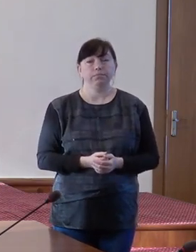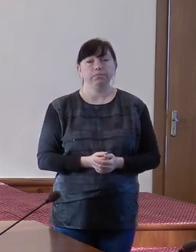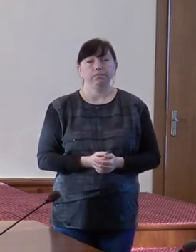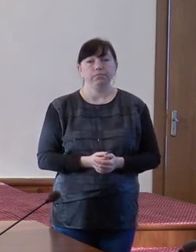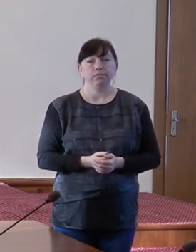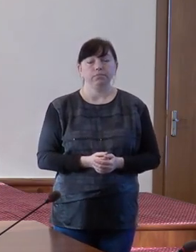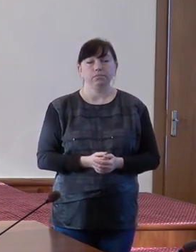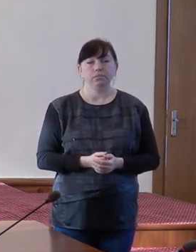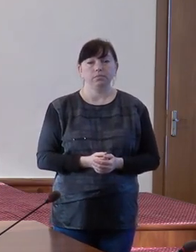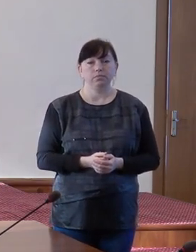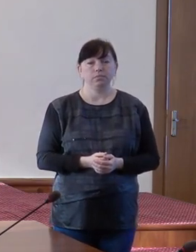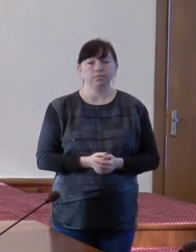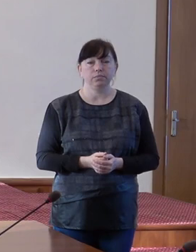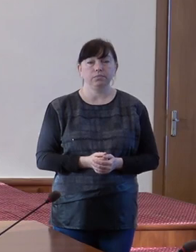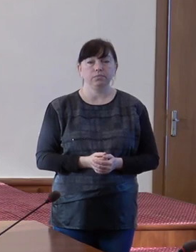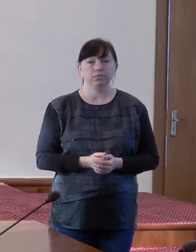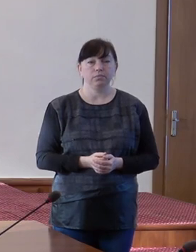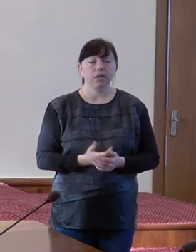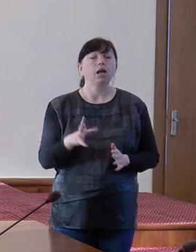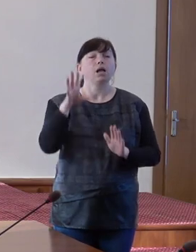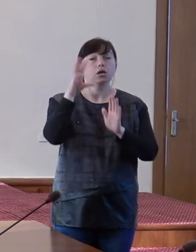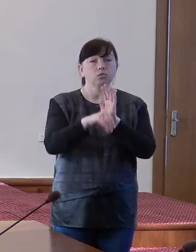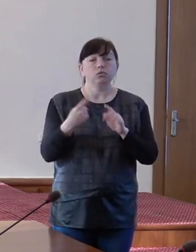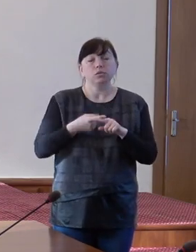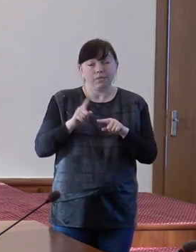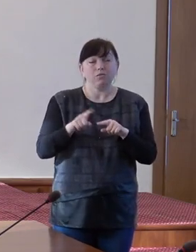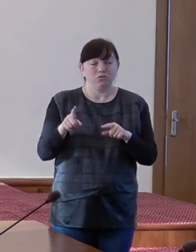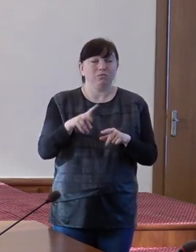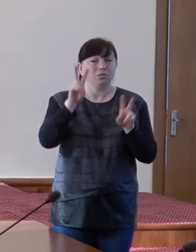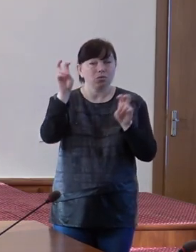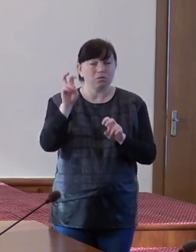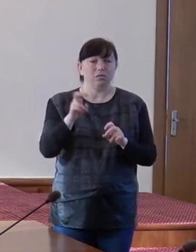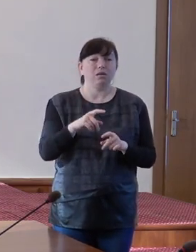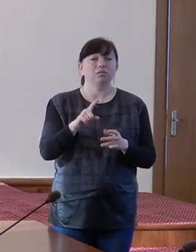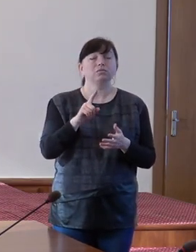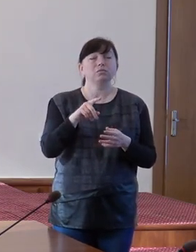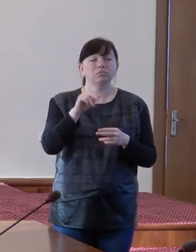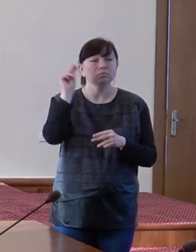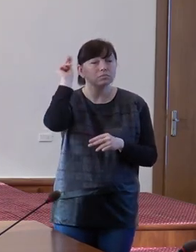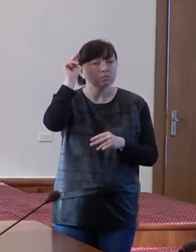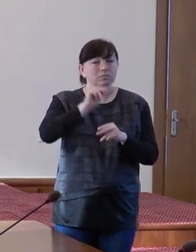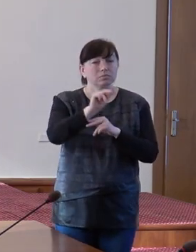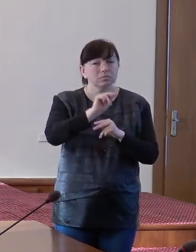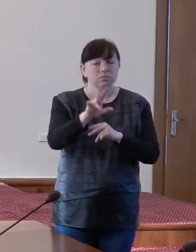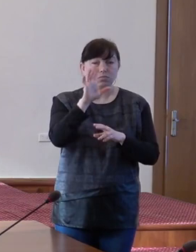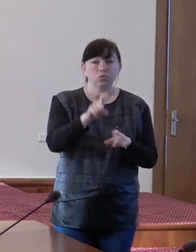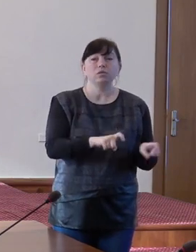salariale aferente. Inclusiv în acest context, funcția de formare continuă va fi transferată de la Agenția